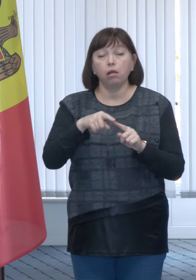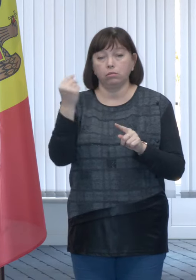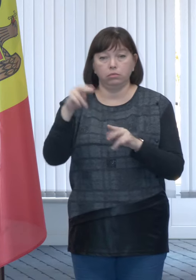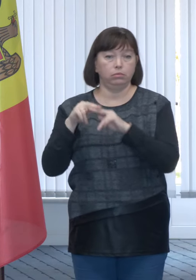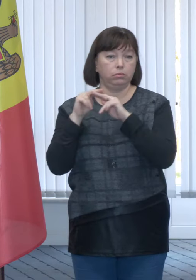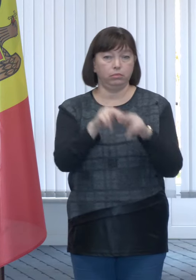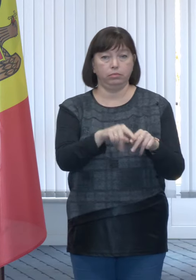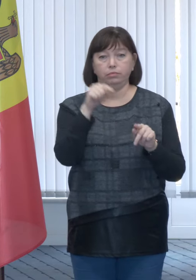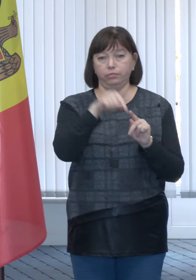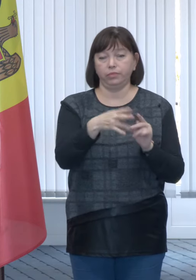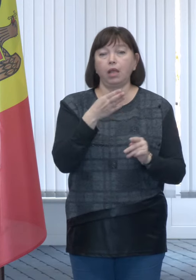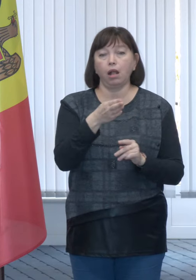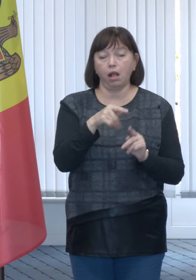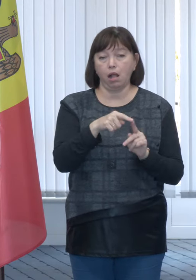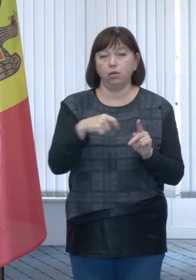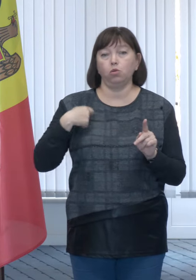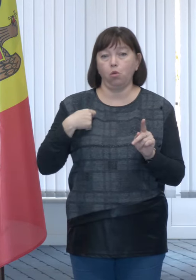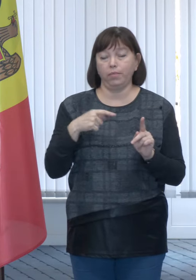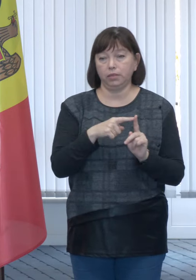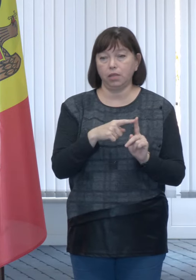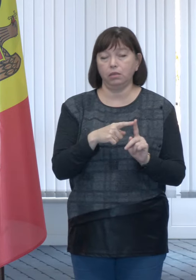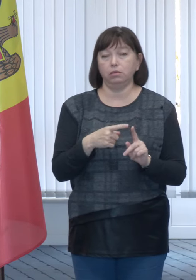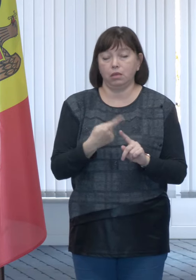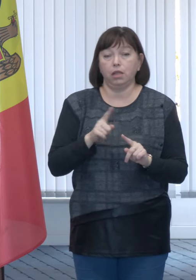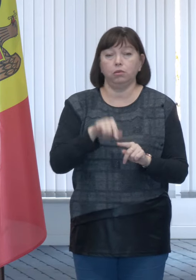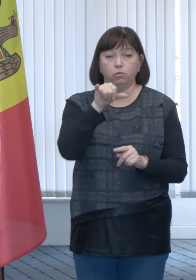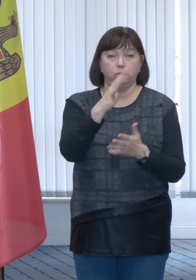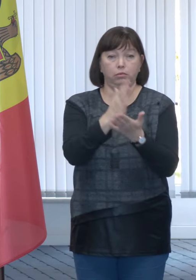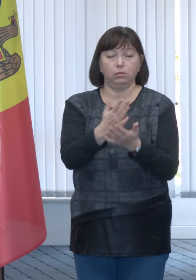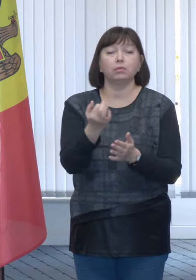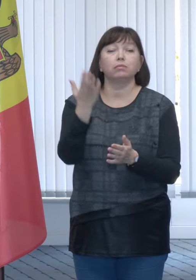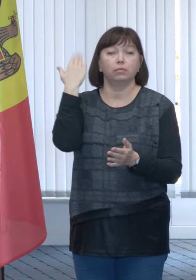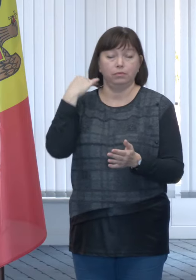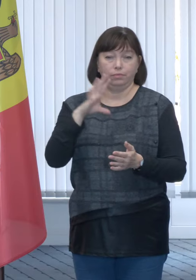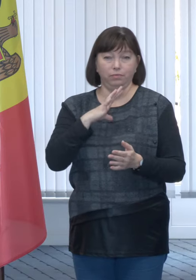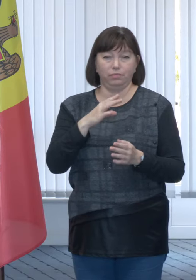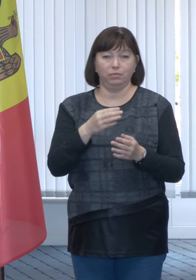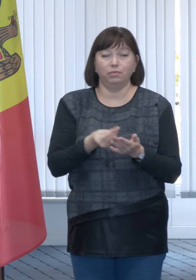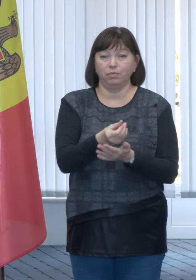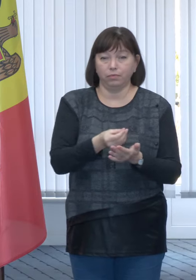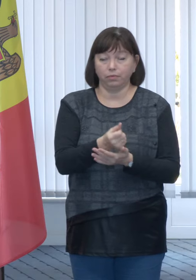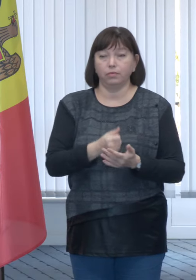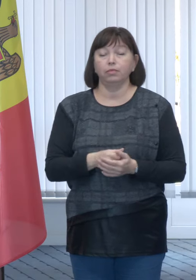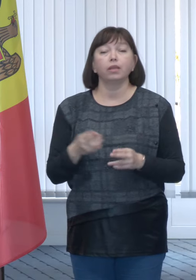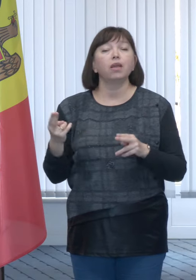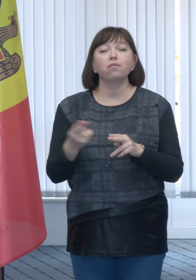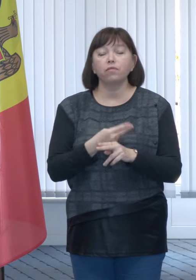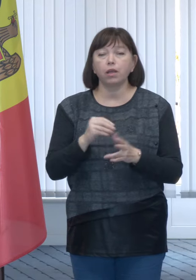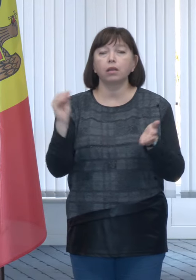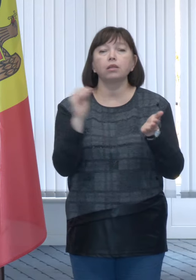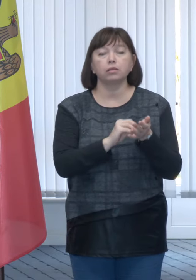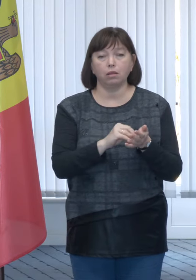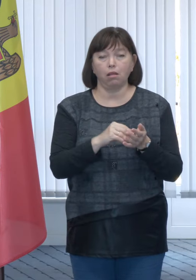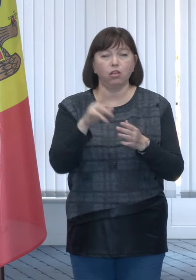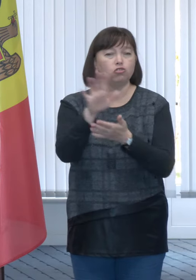primiți compensația pe acest card pe care ați primit și celelalte tipuri de indemnizații, fără să indicați